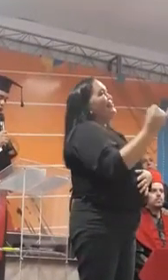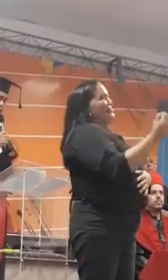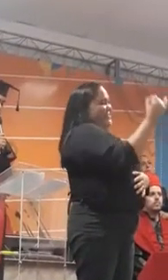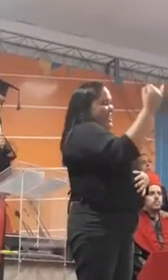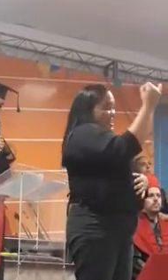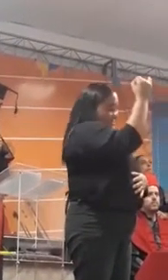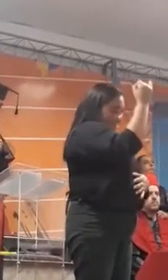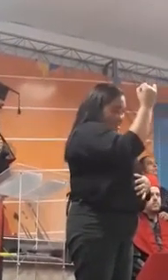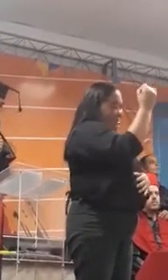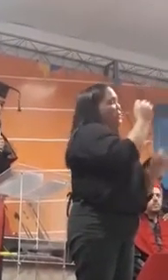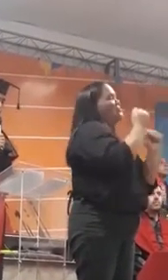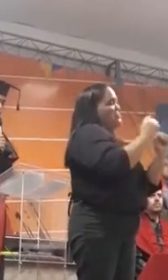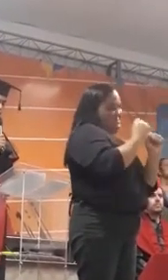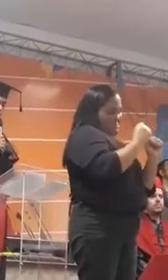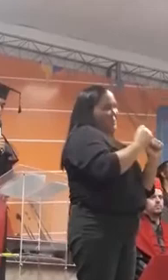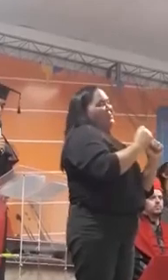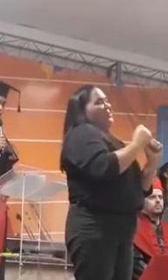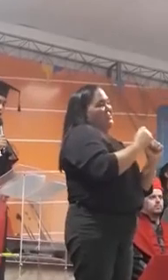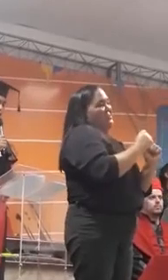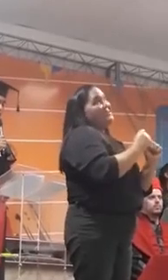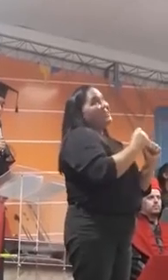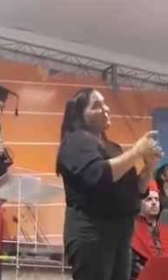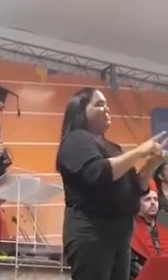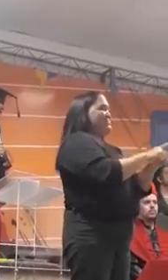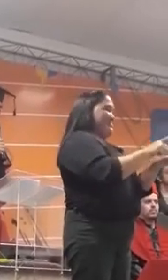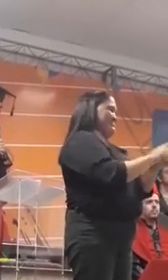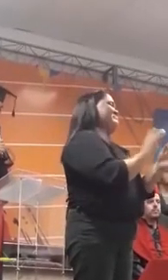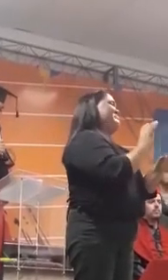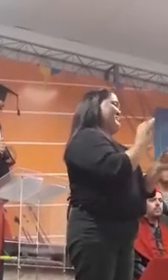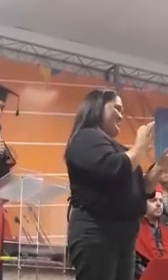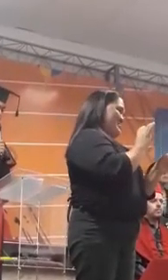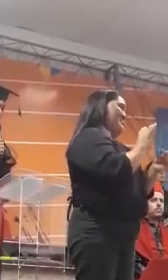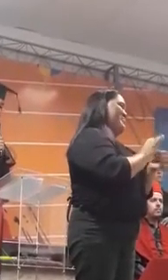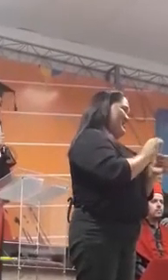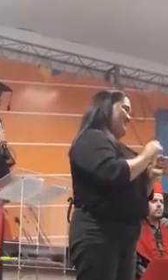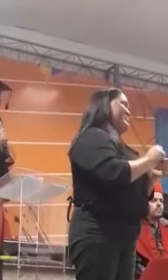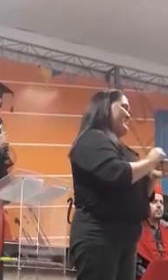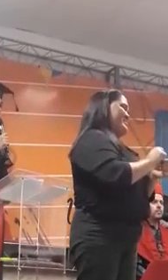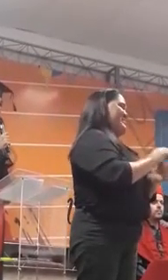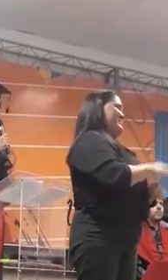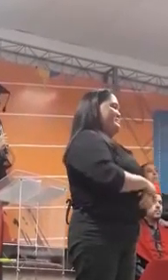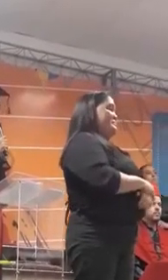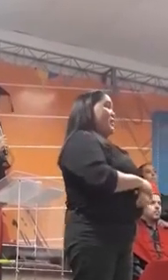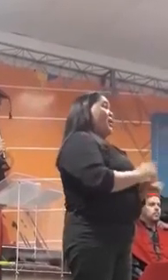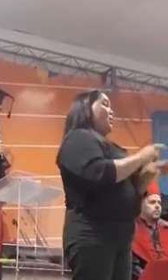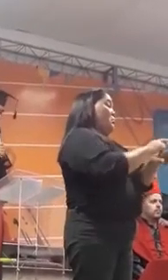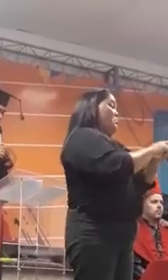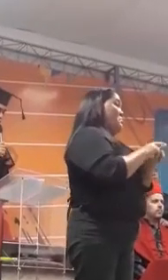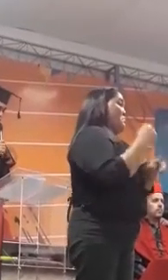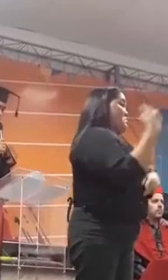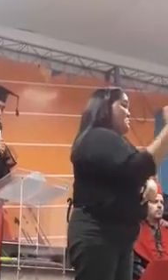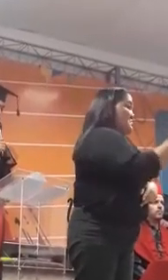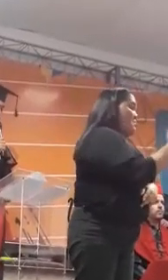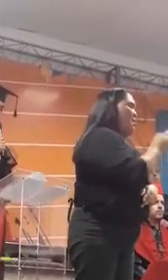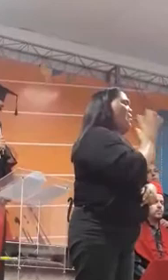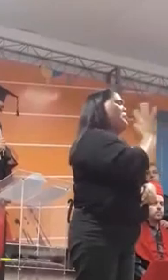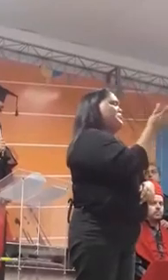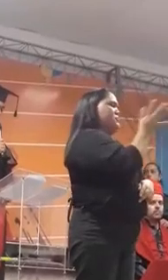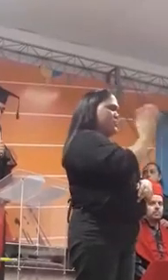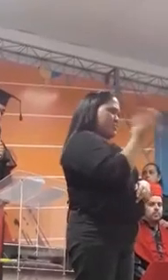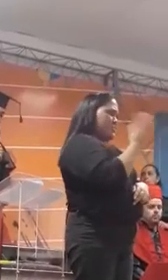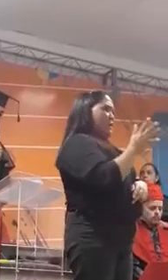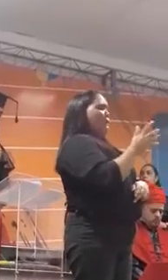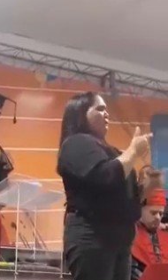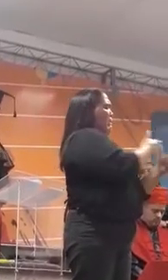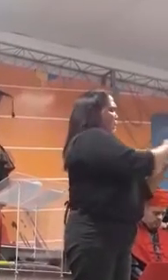E cada um é capaz. E por isso estamos aqui. Porque superamos e vencemos vários obstáculos. O nosso